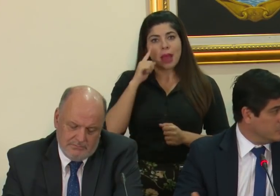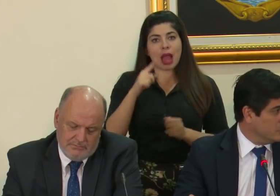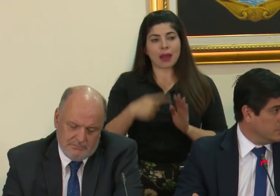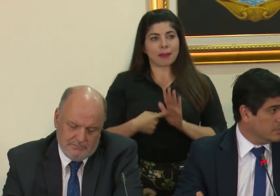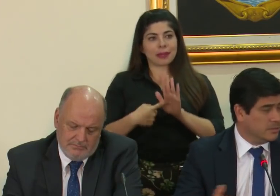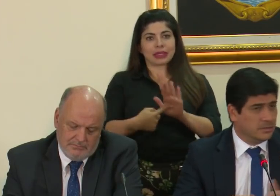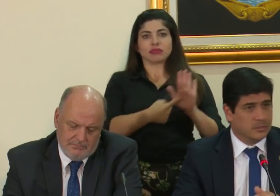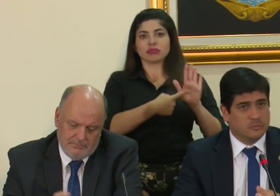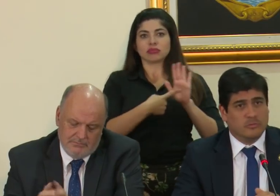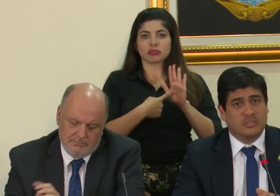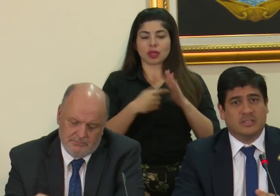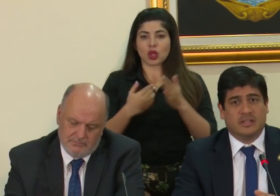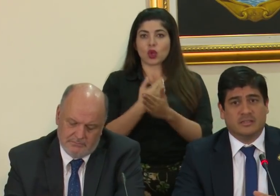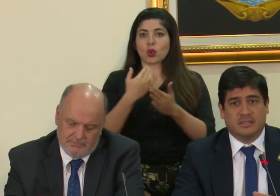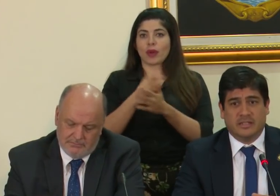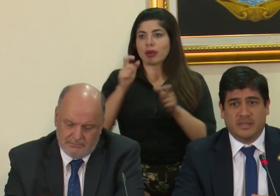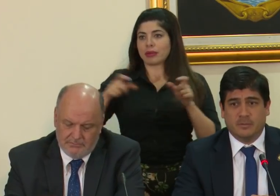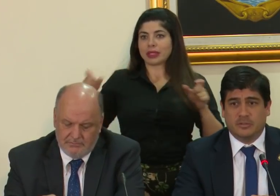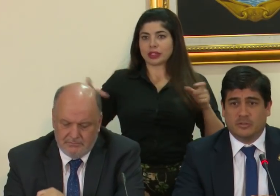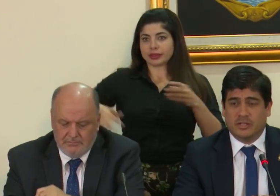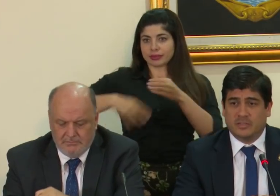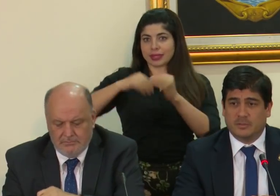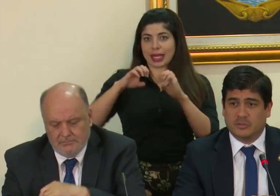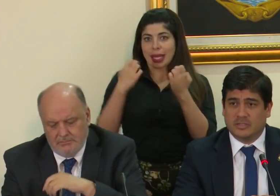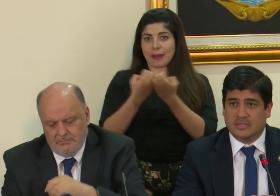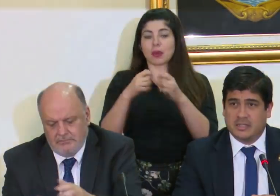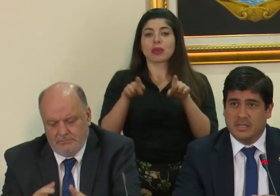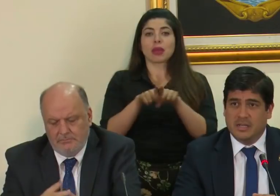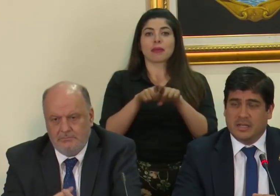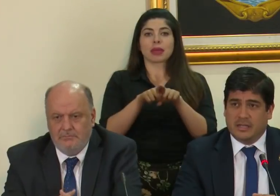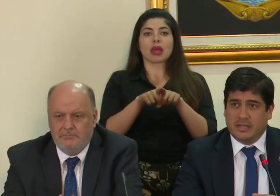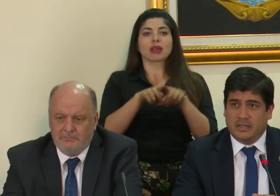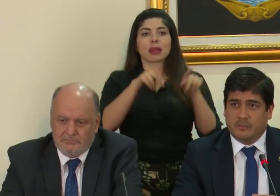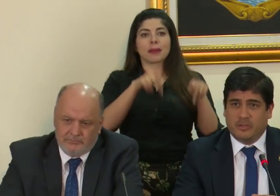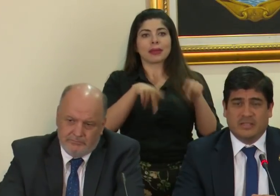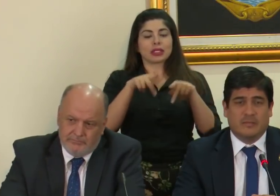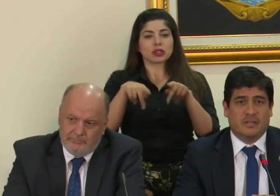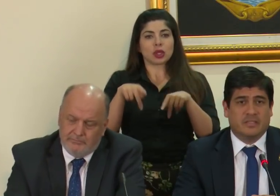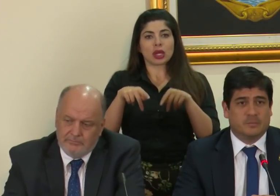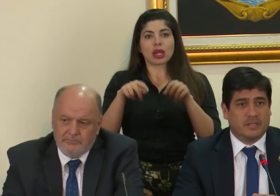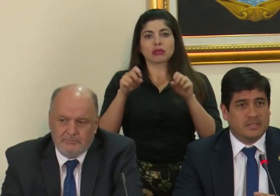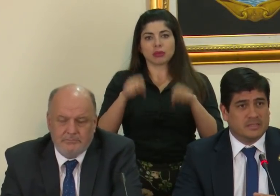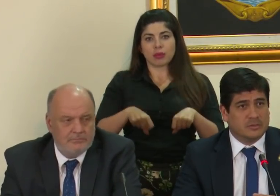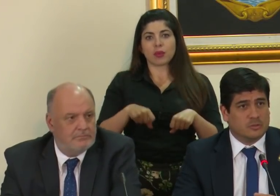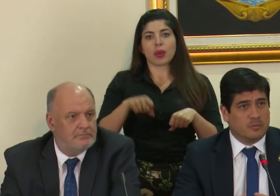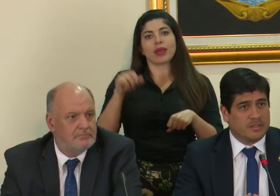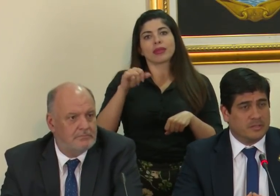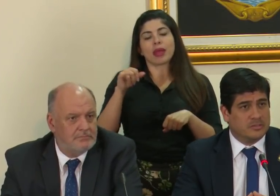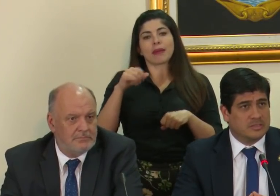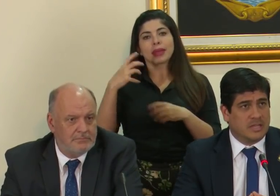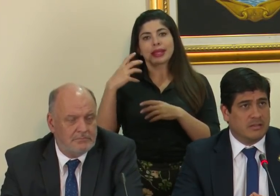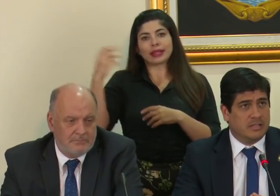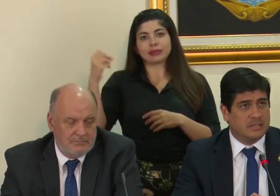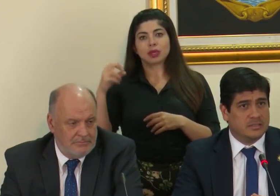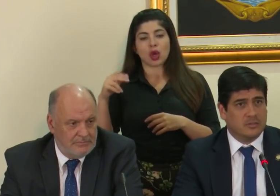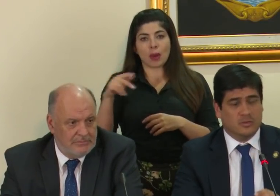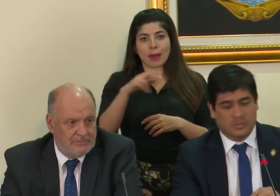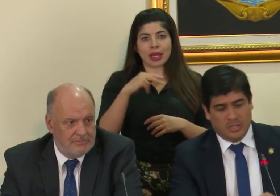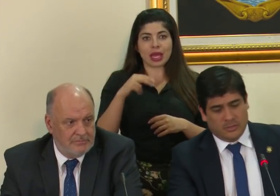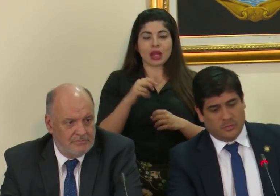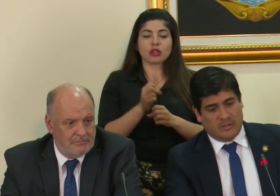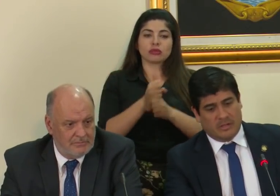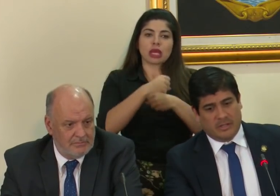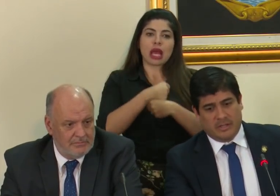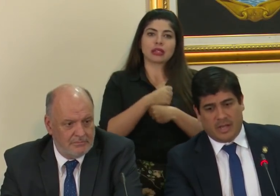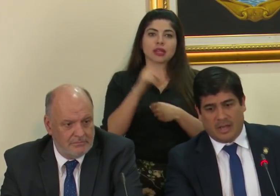una presentación de los nuevos integrantes del equipo, sino que a las personas que pudieran también despedirse, los compañeros que estaban, y hacerlo